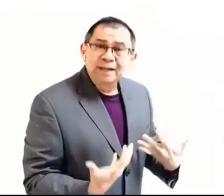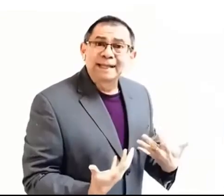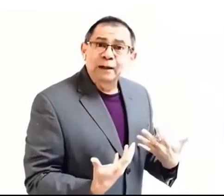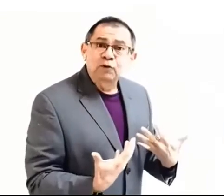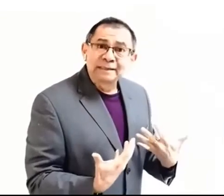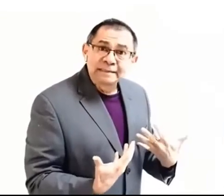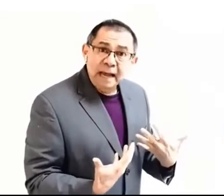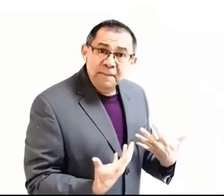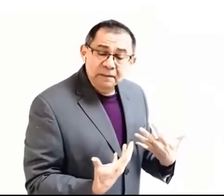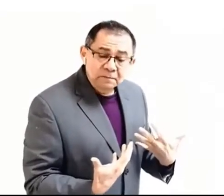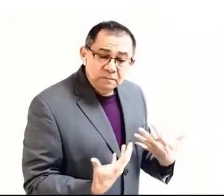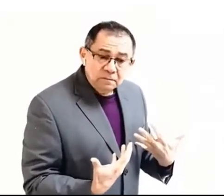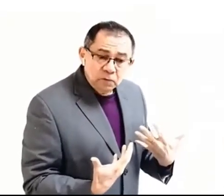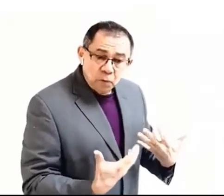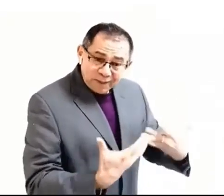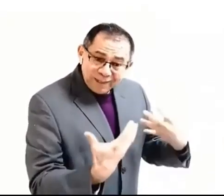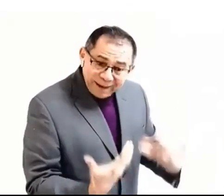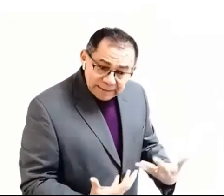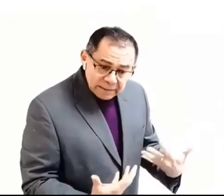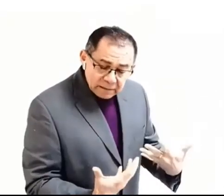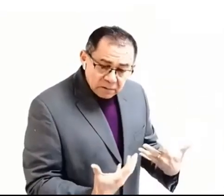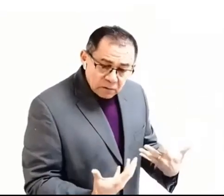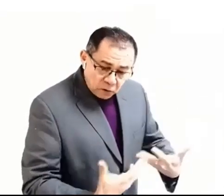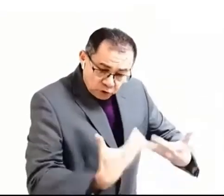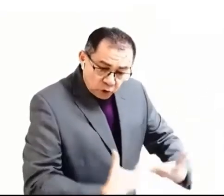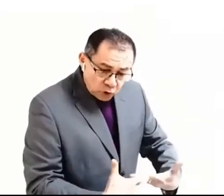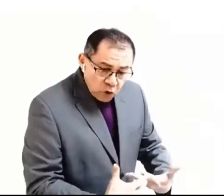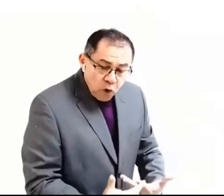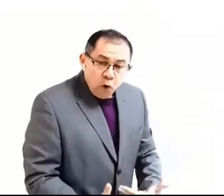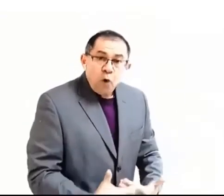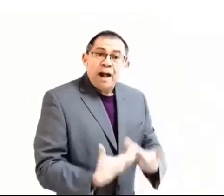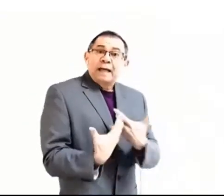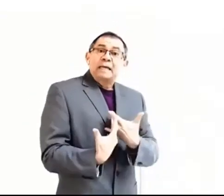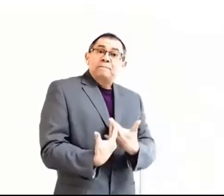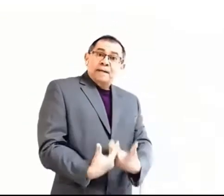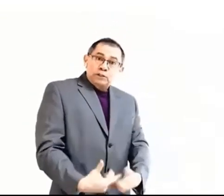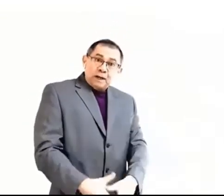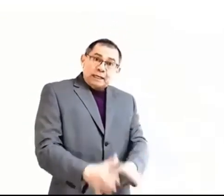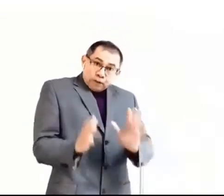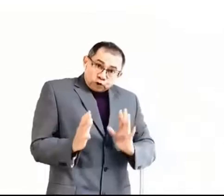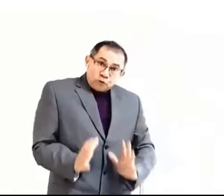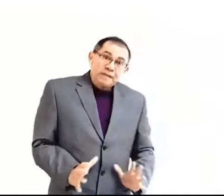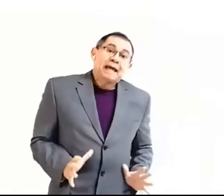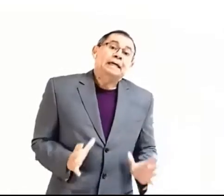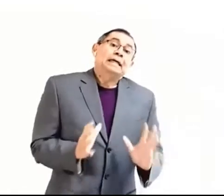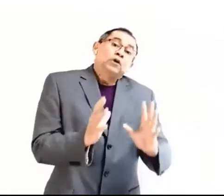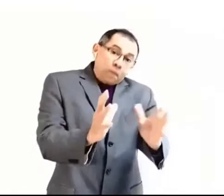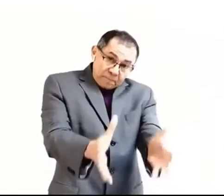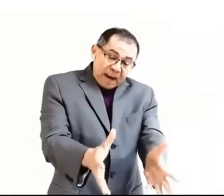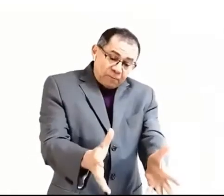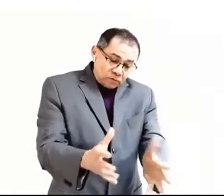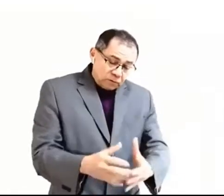un examen, un análisis, nosotros, o aquella persona que nosotros ya nombramos,